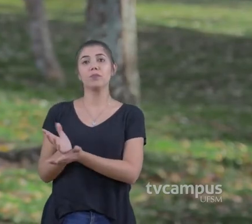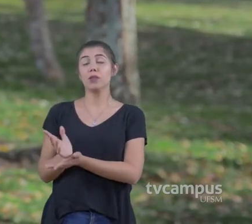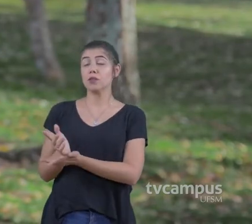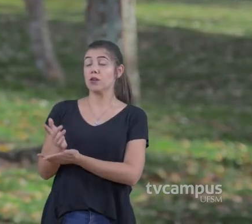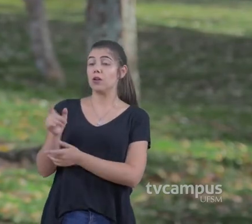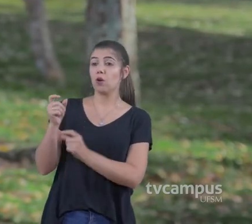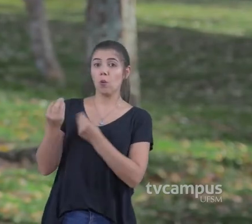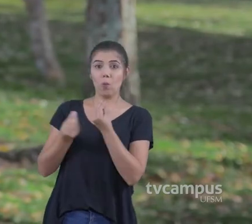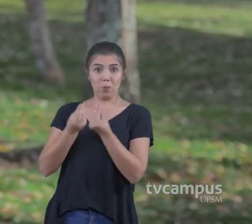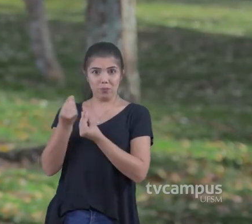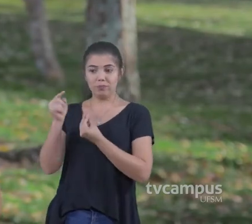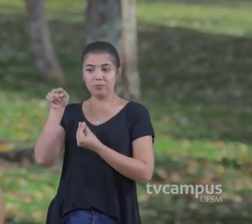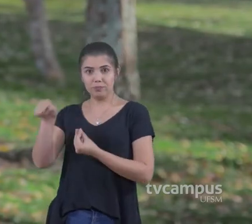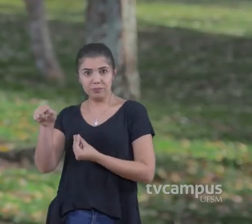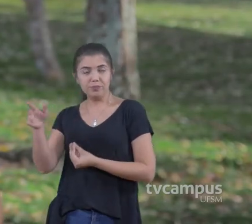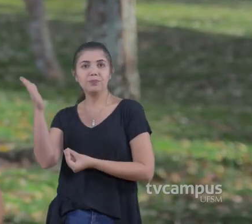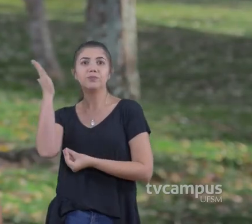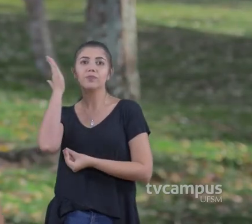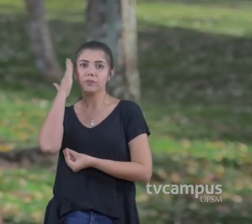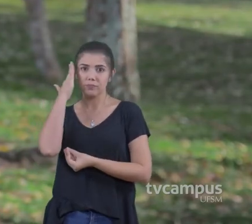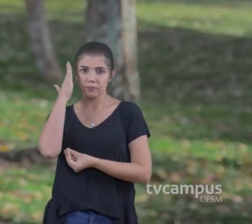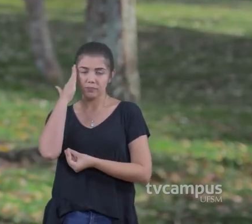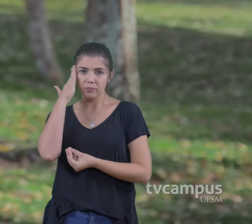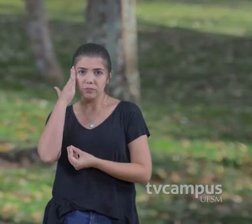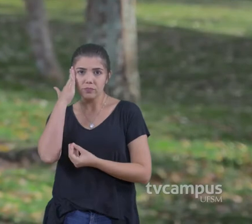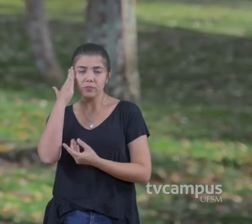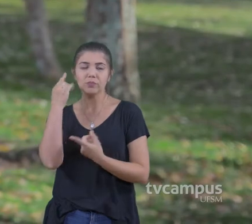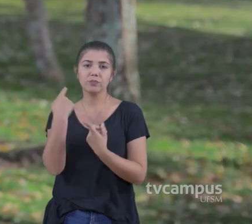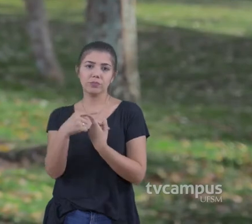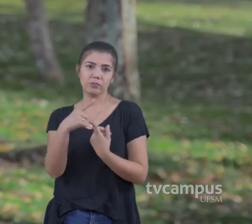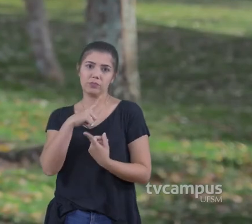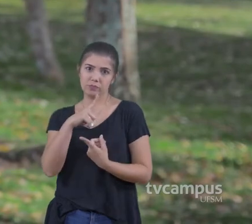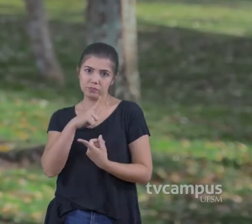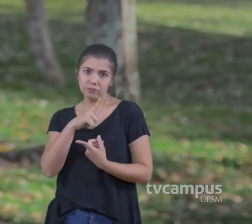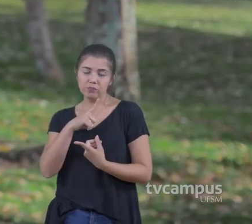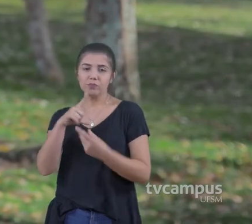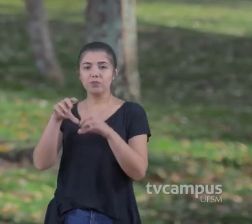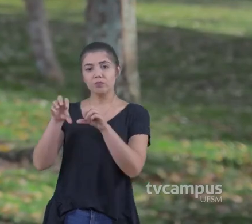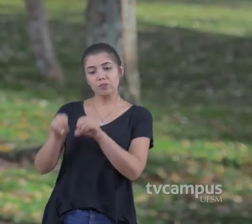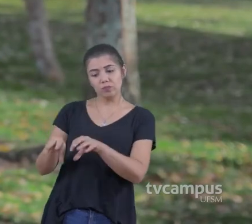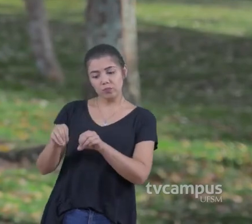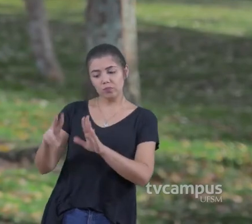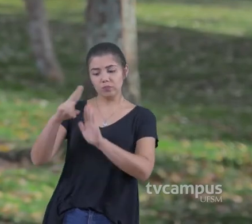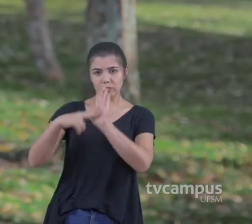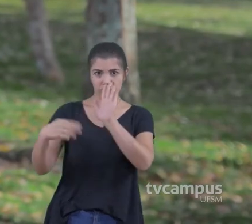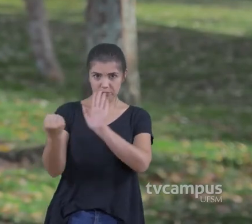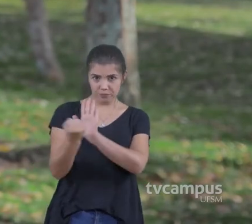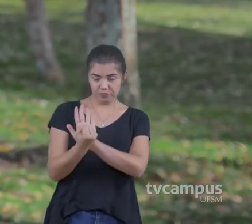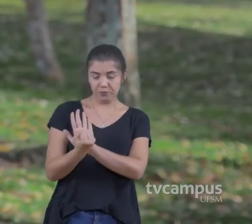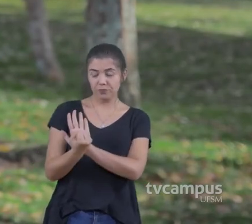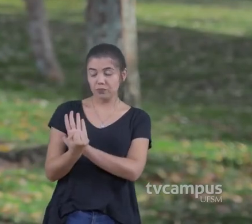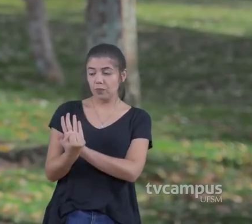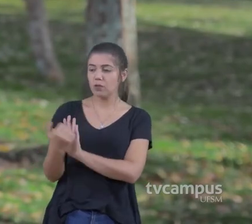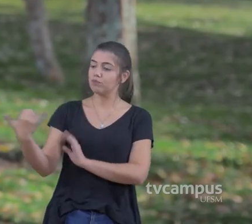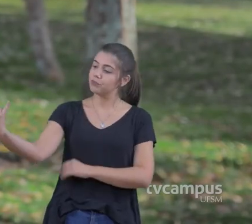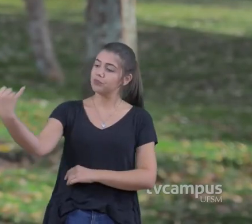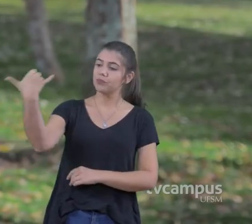ao fato de eles saberem Por conta desse trabalho de educação patrimonial Eles conseguiram chegar até o nosso contato